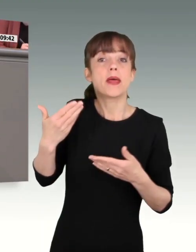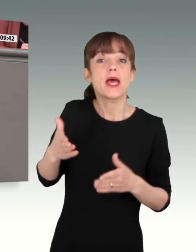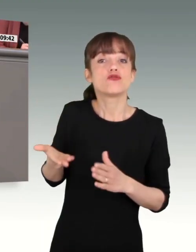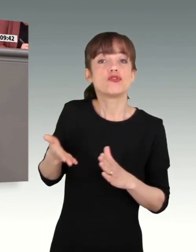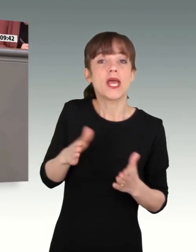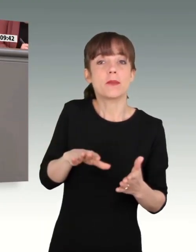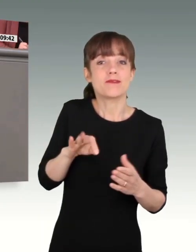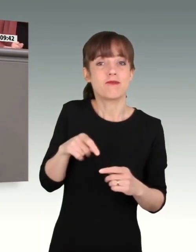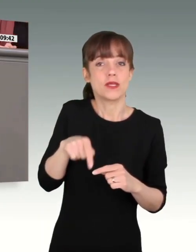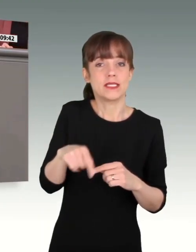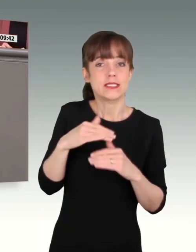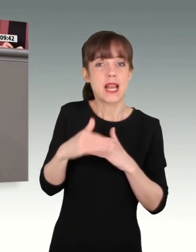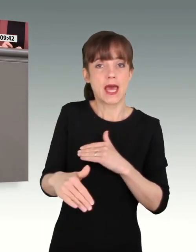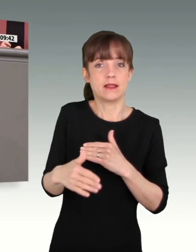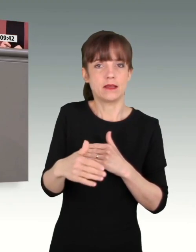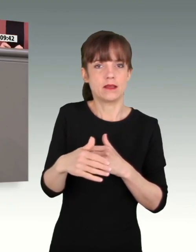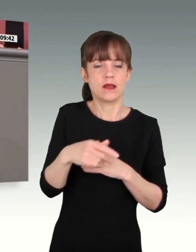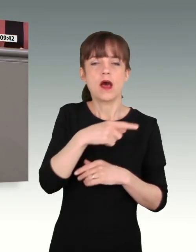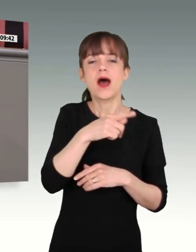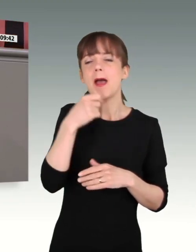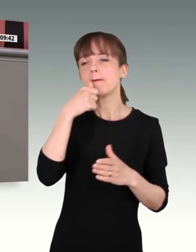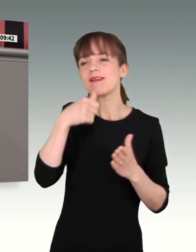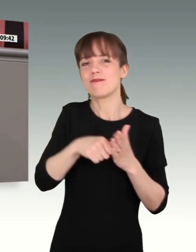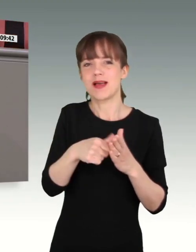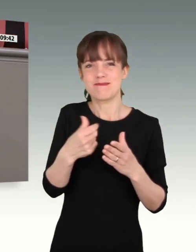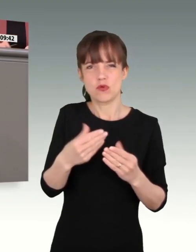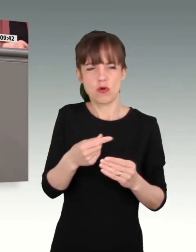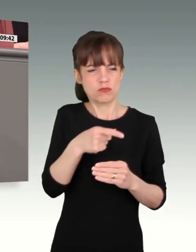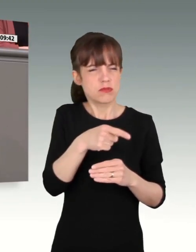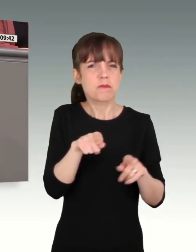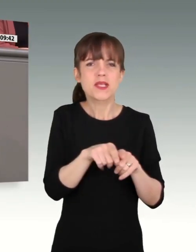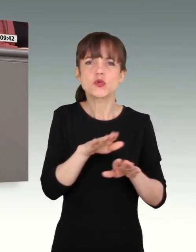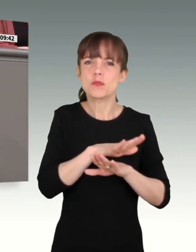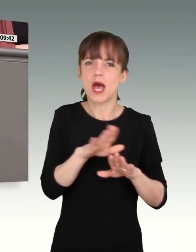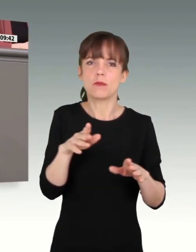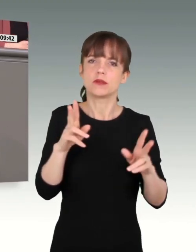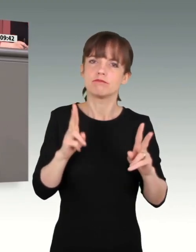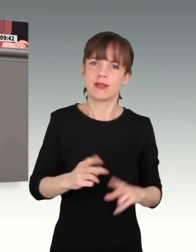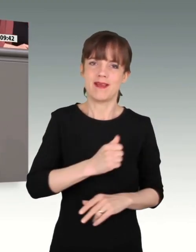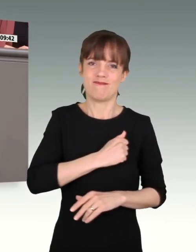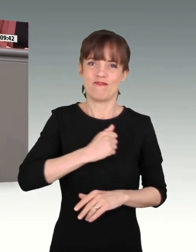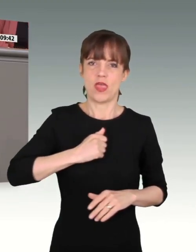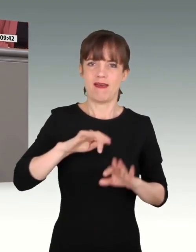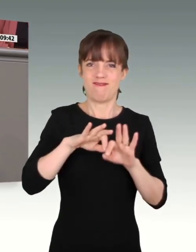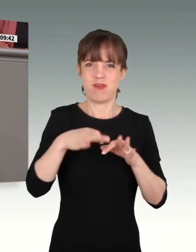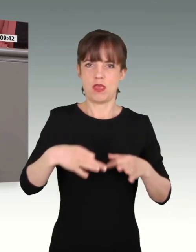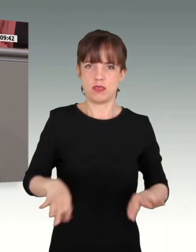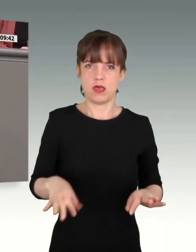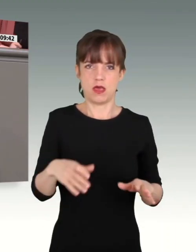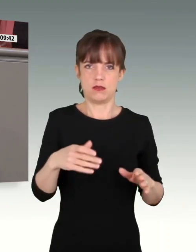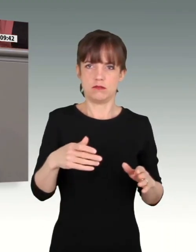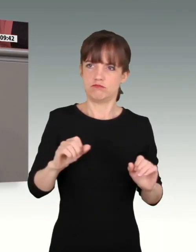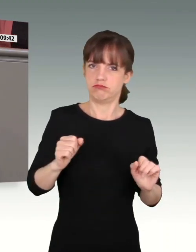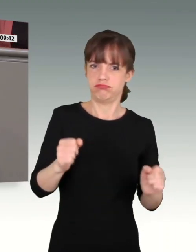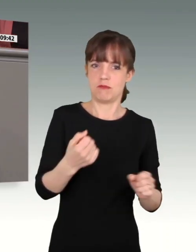kann einfach keine Wehrfähigkeit herstellen. Denn das, meine Damen und Herren, würde eine geistig-moralisch-patriotische Wende bedeuten.